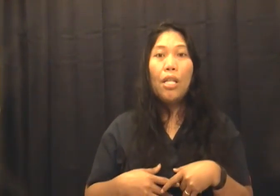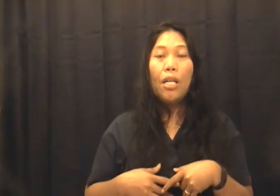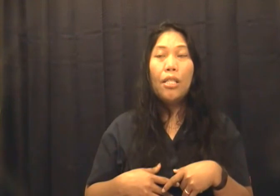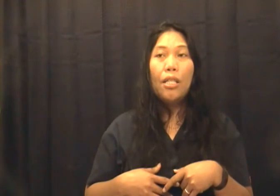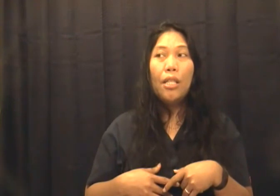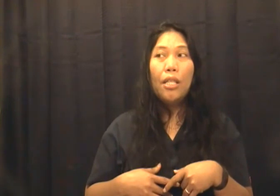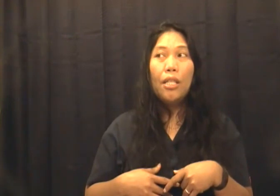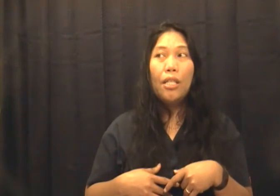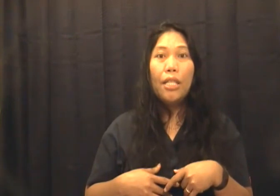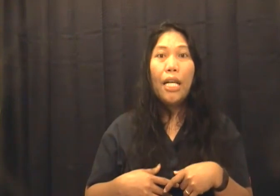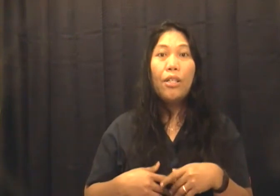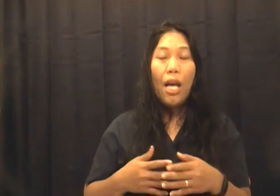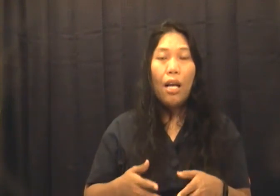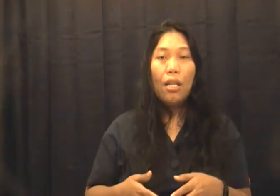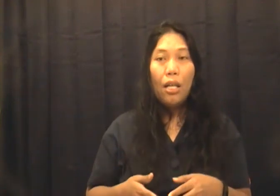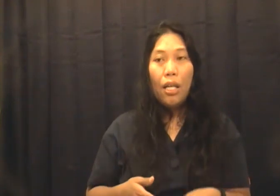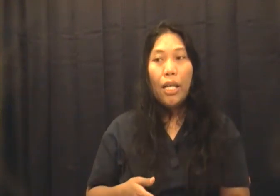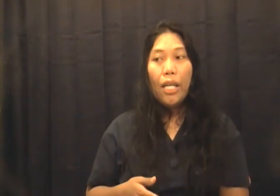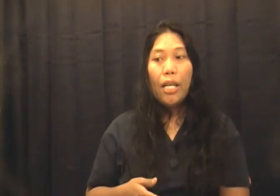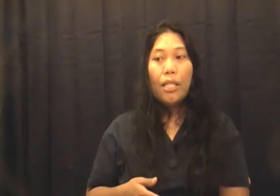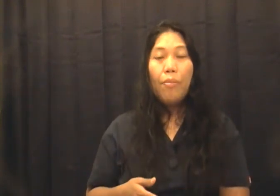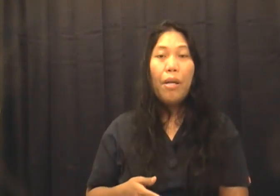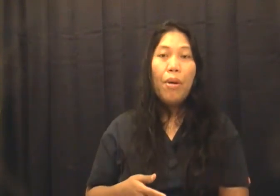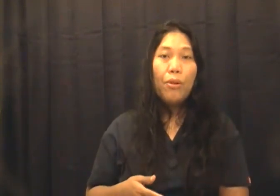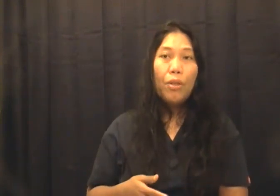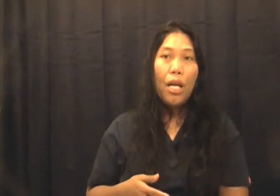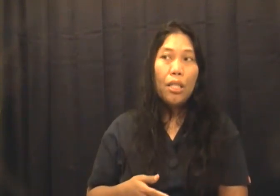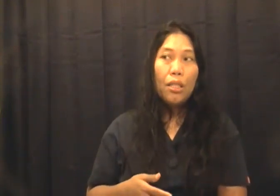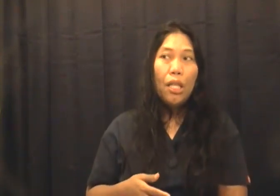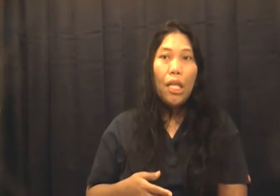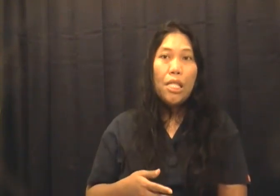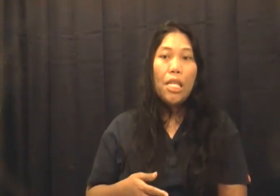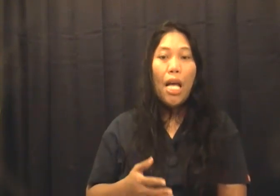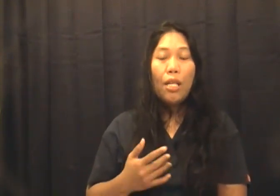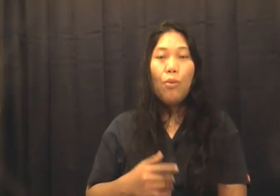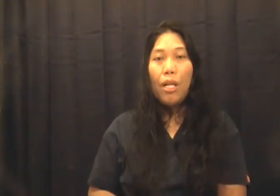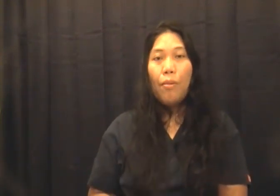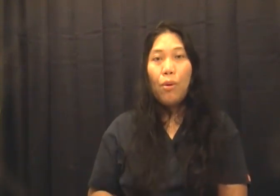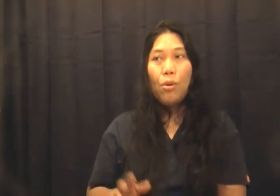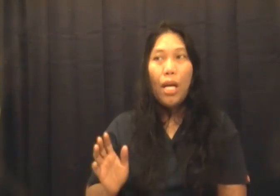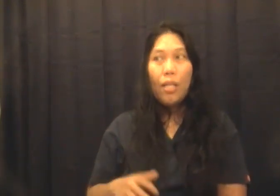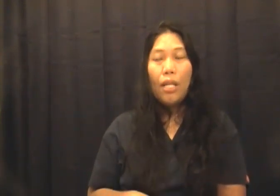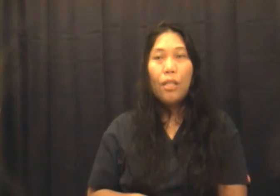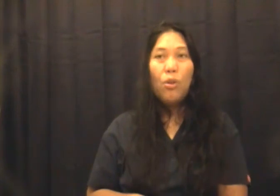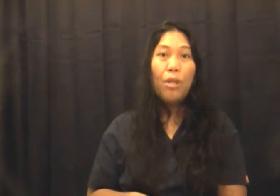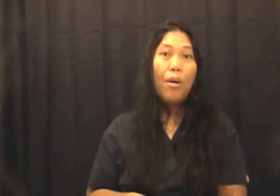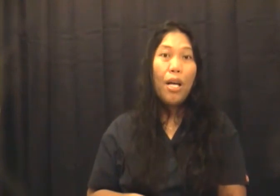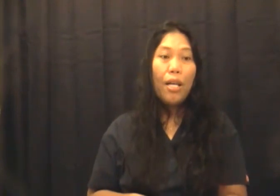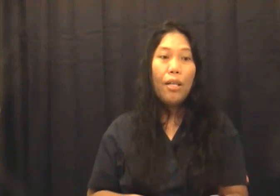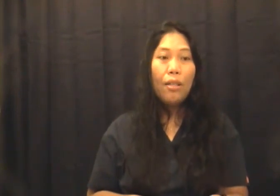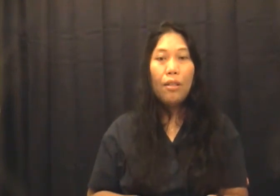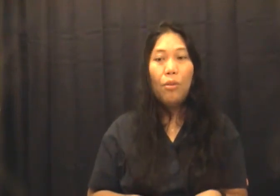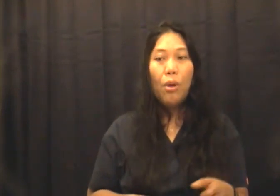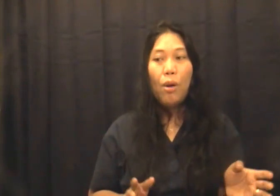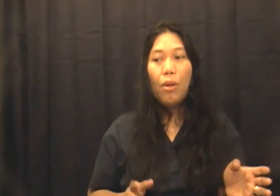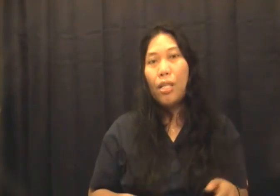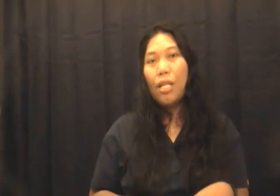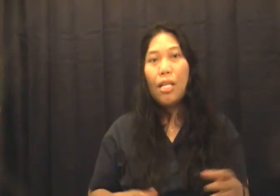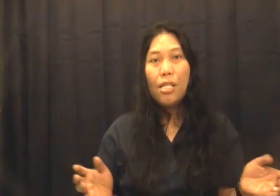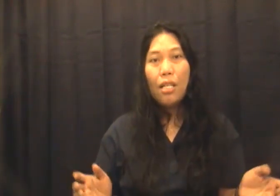nila nag-react iba-iba yung react kasi sa akin wala naman akong lagnat yung iba nga eh wala wala talaga